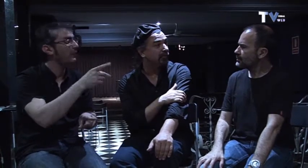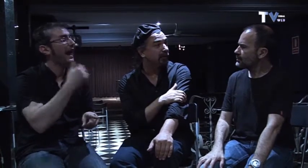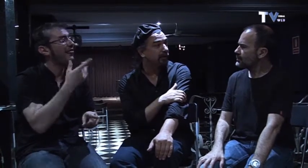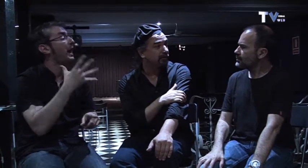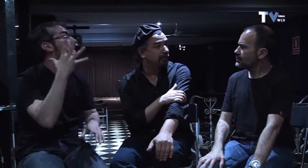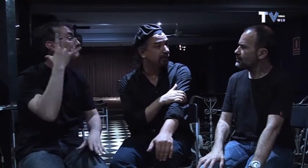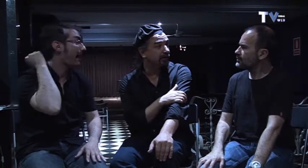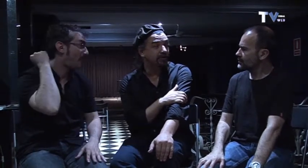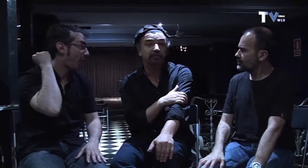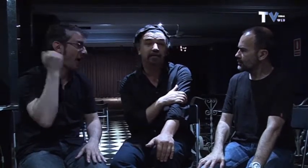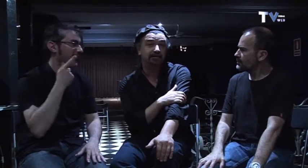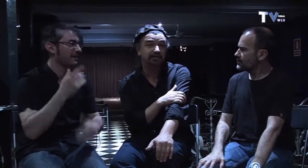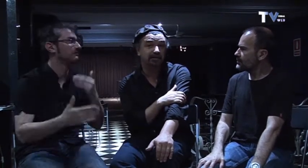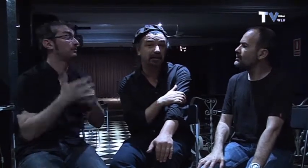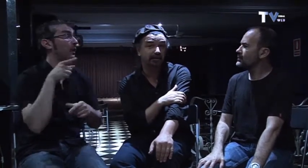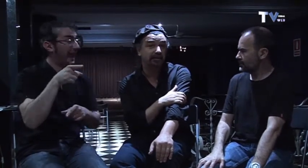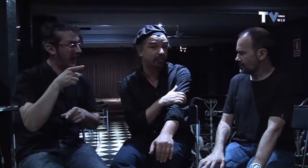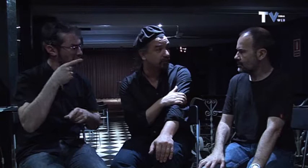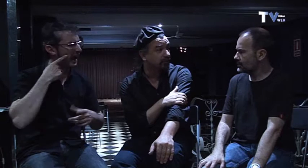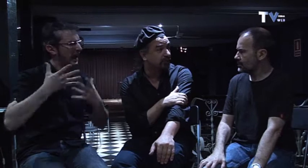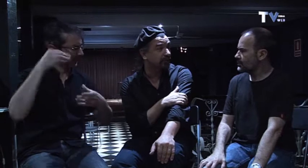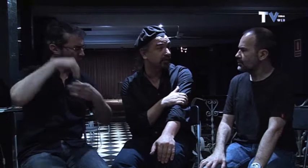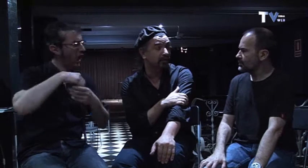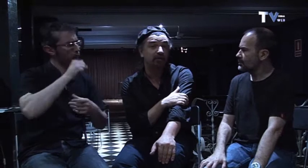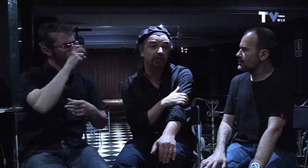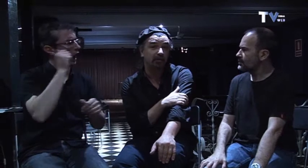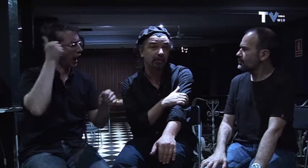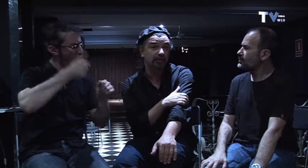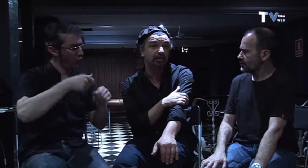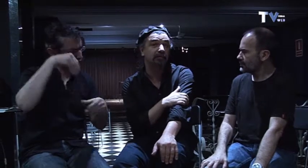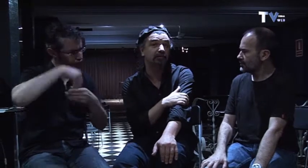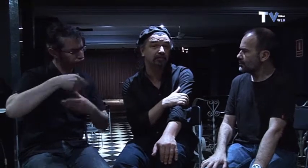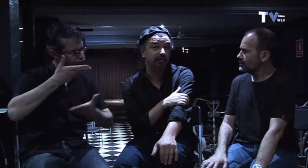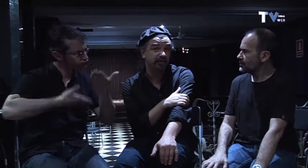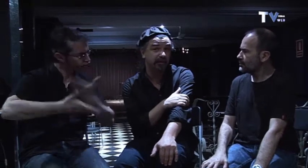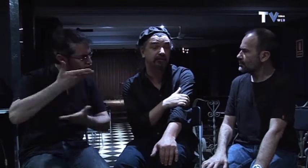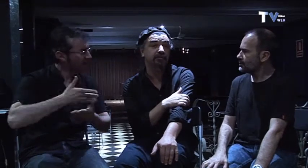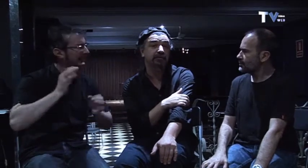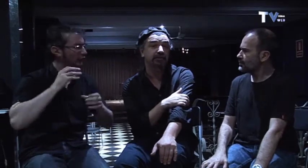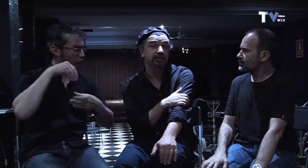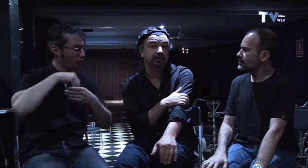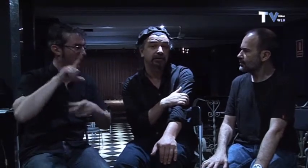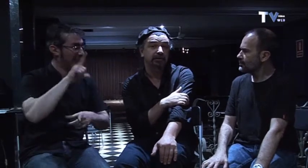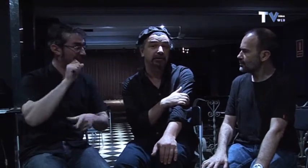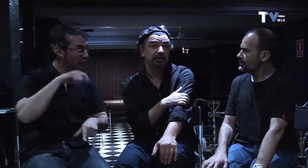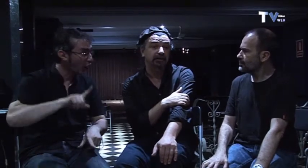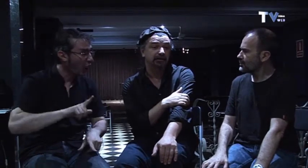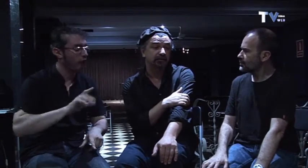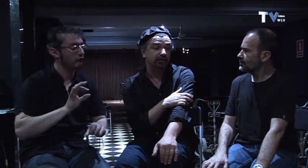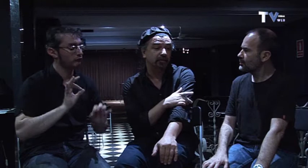Navarro que es un artista que hace muchos años que colabora con el teatro estrenó